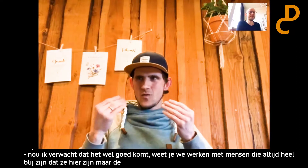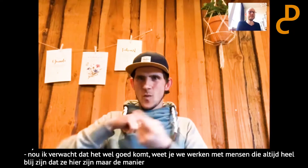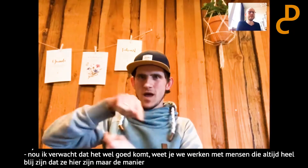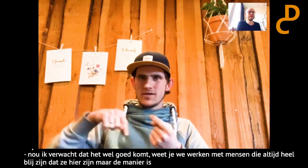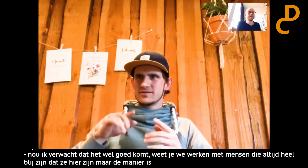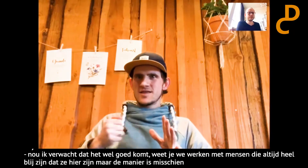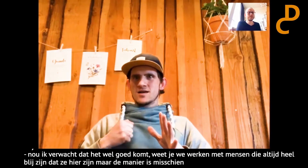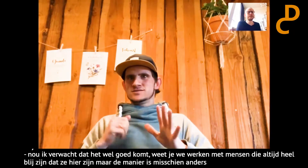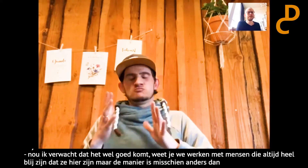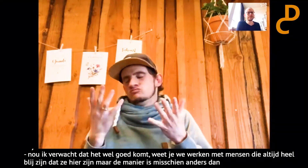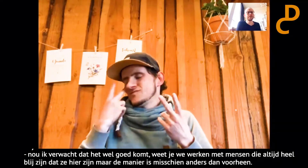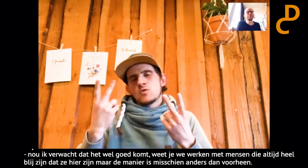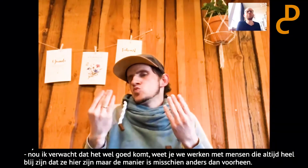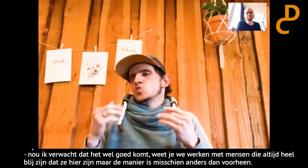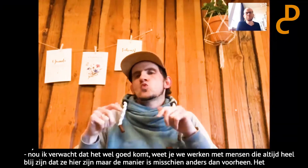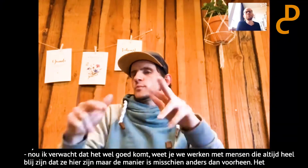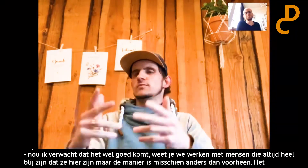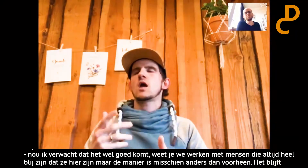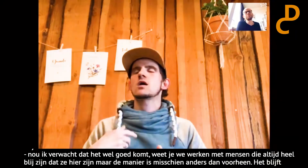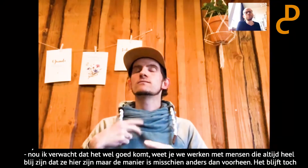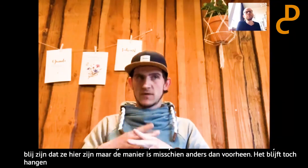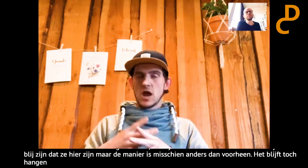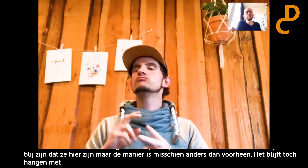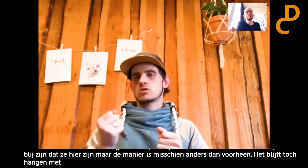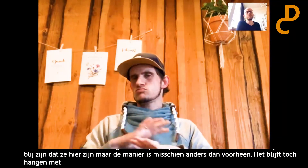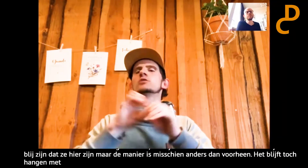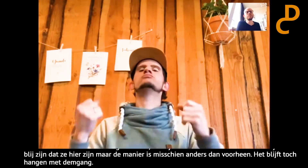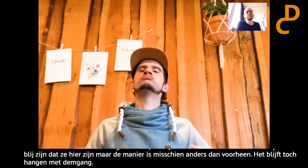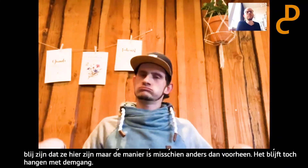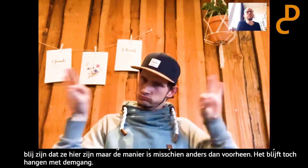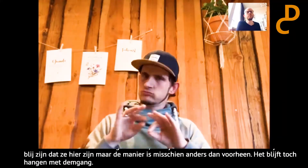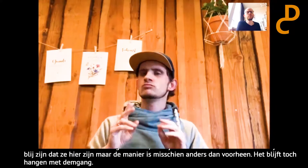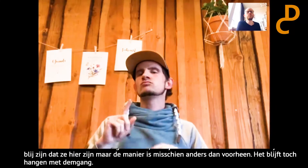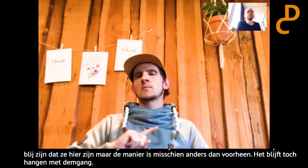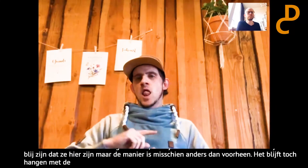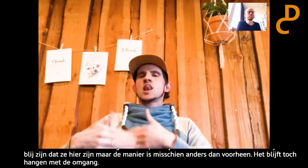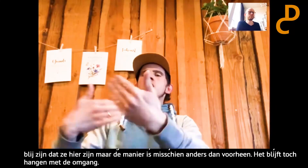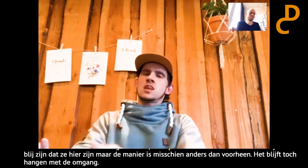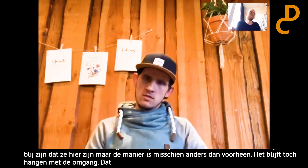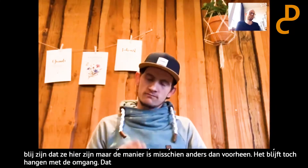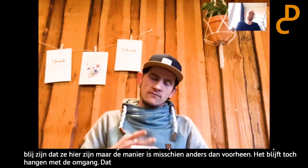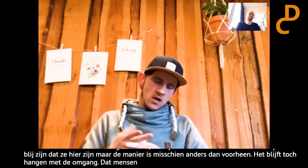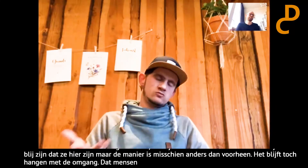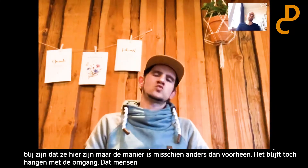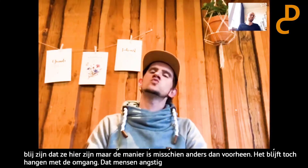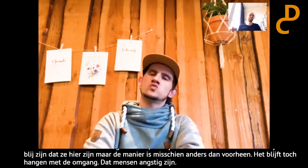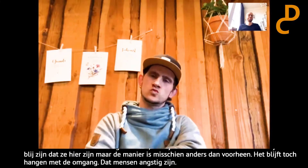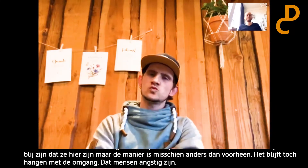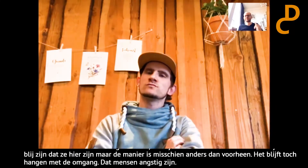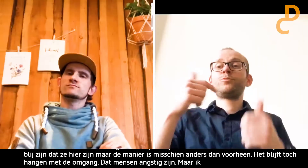het blijft toch hangen met de omgang. Dat mensen misschien angstig zijn. Ik heb geen idee hoe het gaat lopen. Maar ik verwacht wel dat alles terug gaat naar normaal. Ja, dat verwacht ik wel.